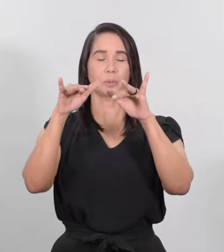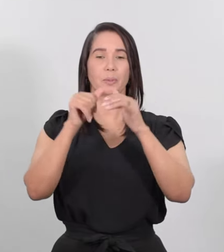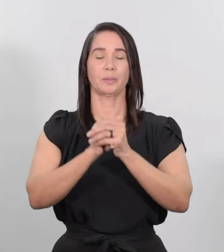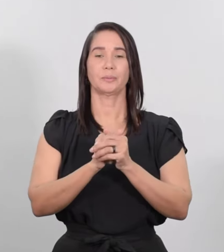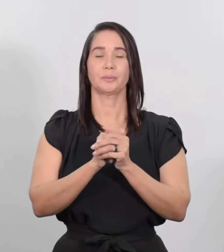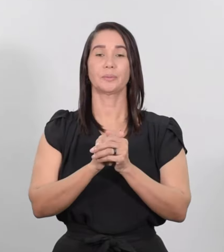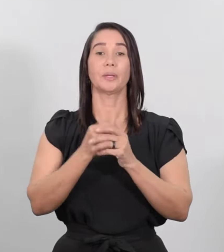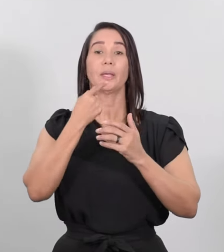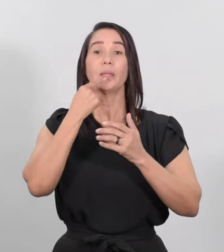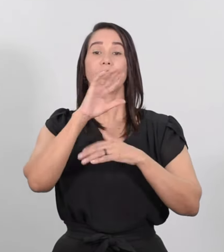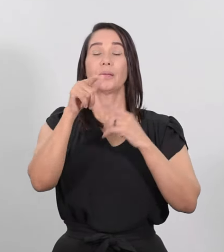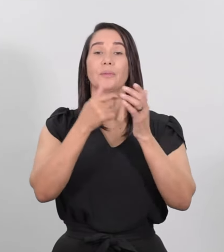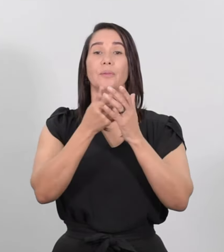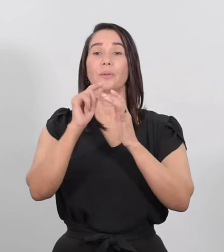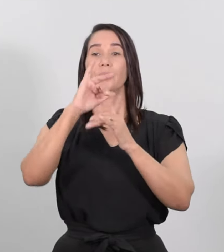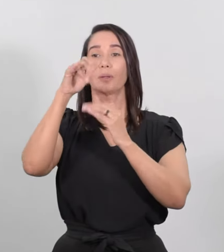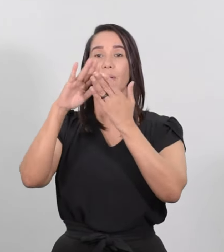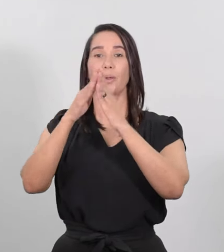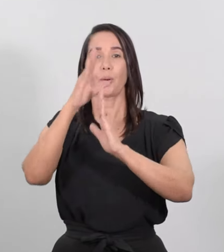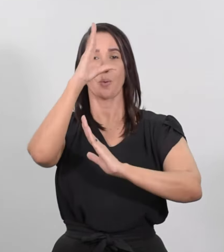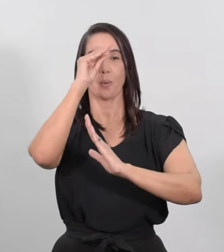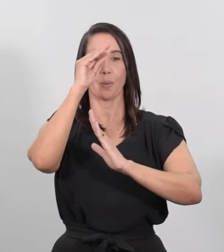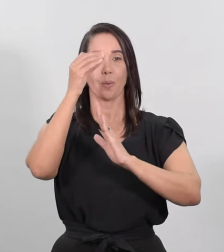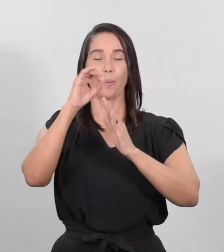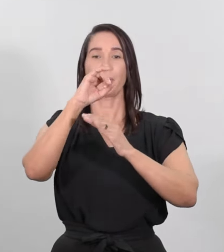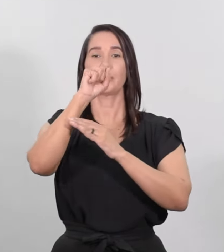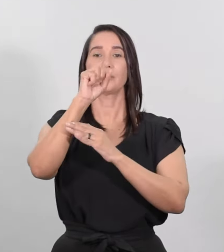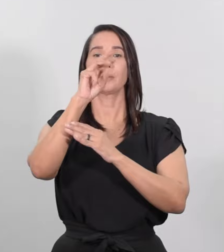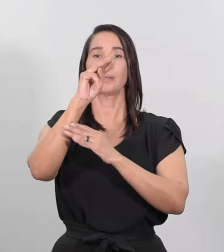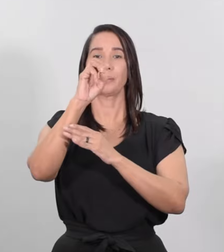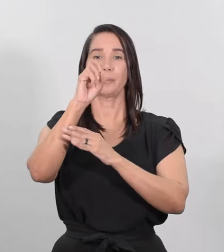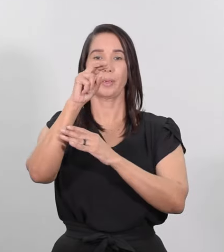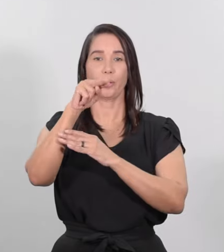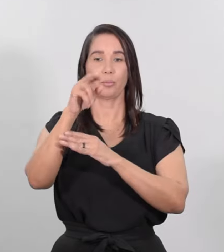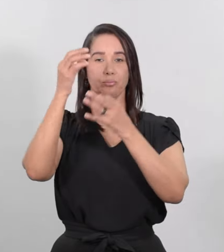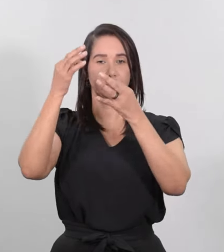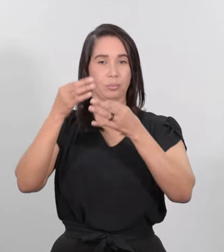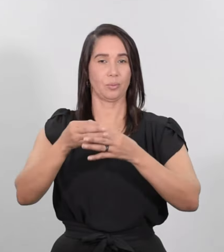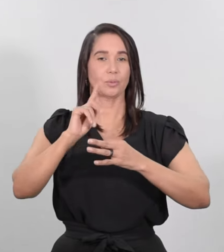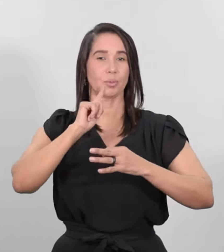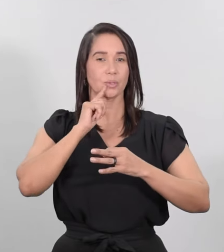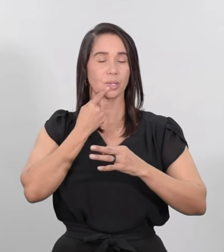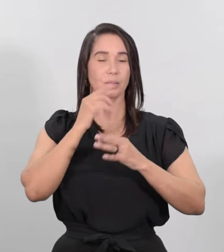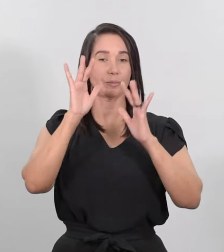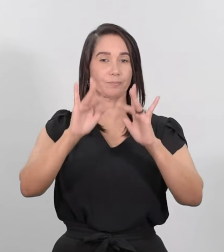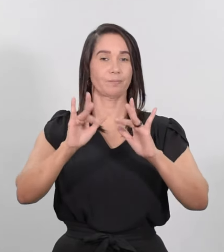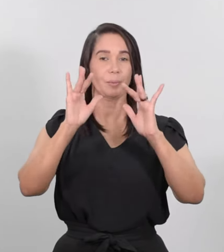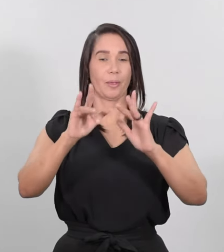Vivía entonces en Jerusalén un hombre llamado Simeón, hombre justo y piadoso, que aguardaba el